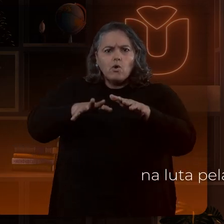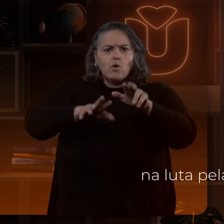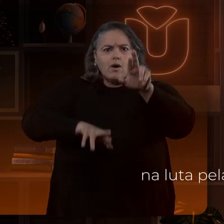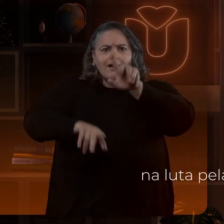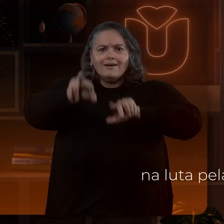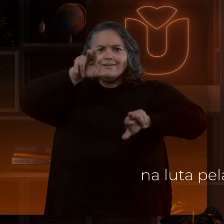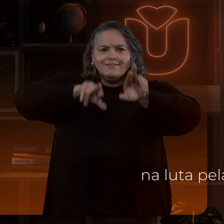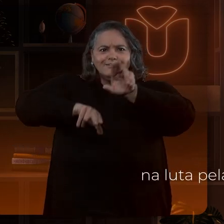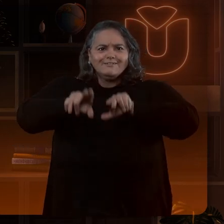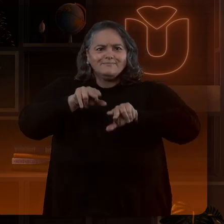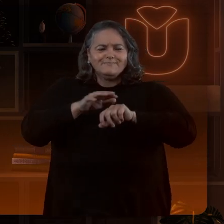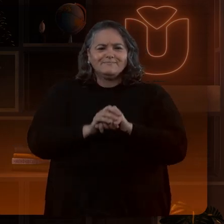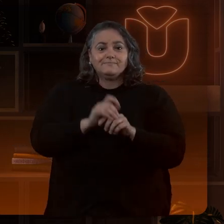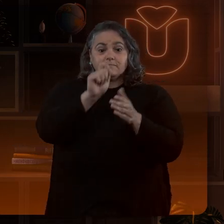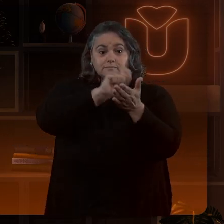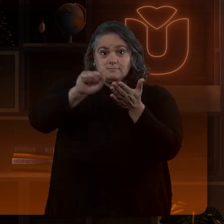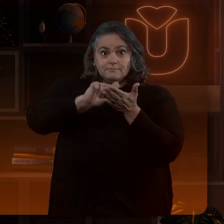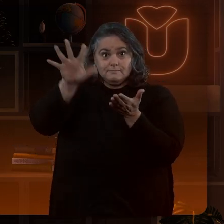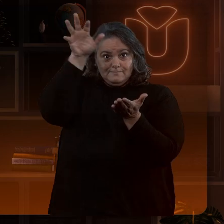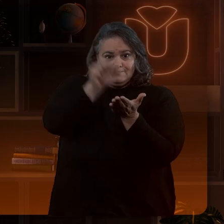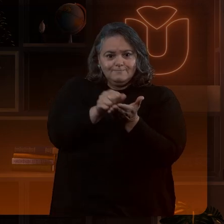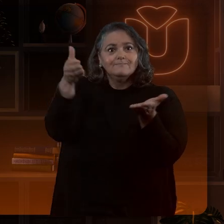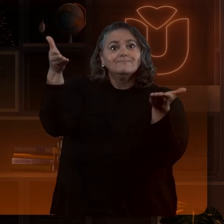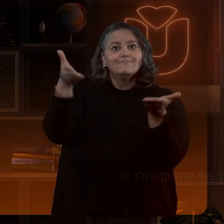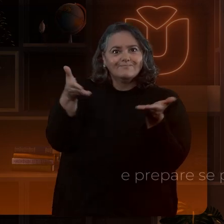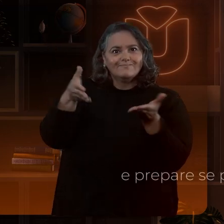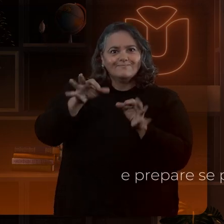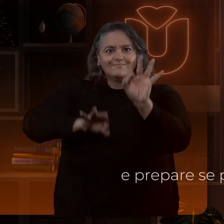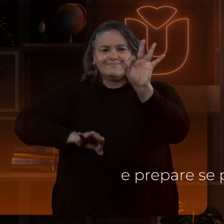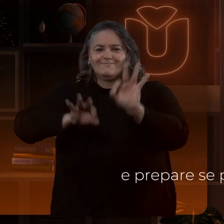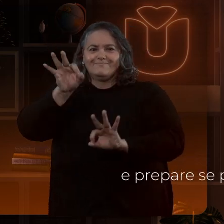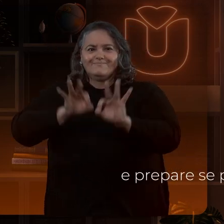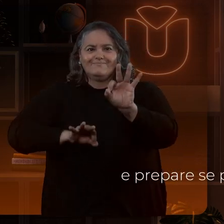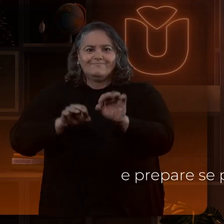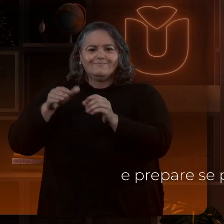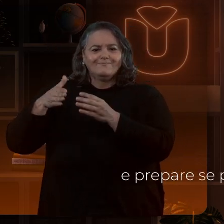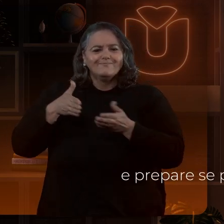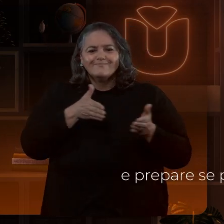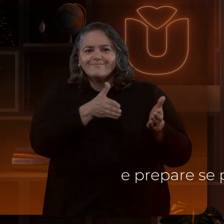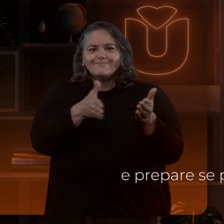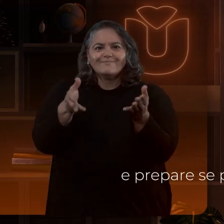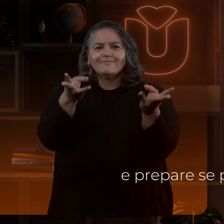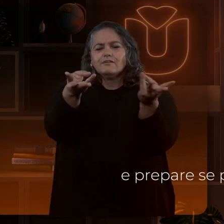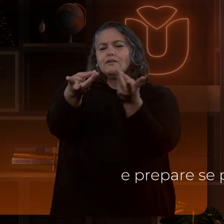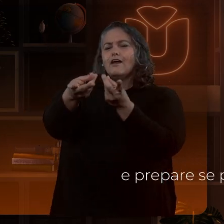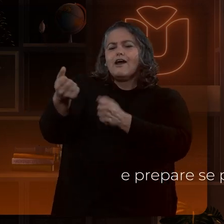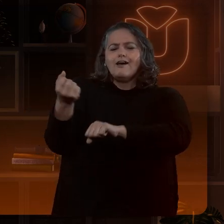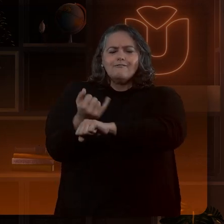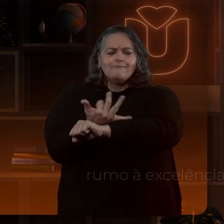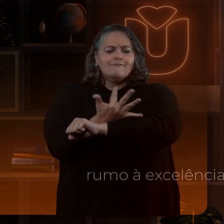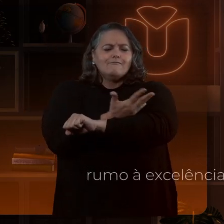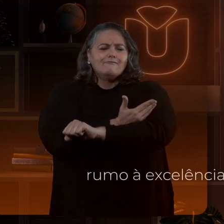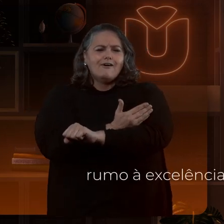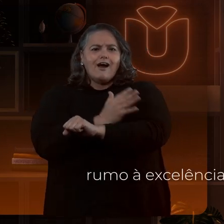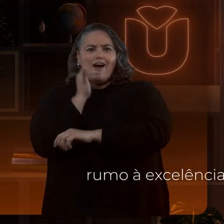diversidade. Inscreva-se agora e prepare-se para uma jornada emocionante rumo à